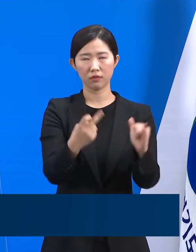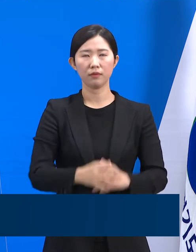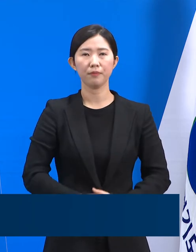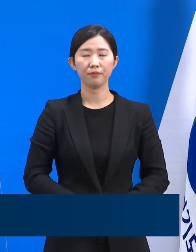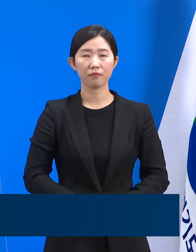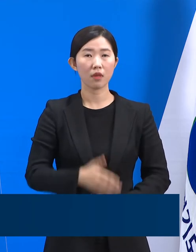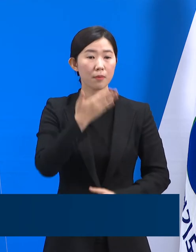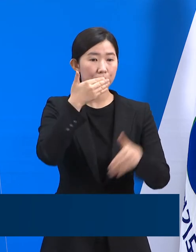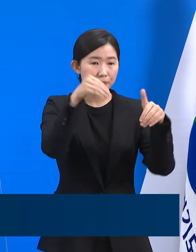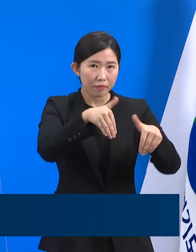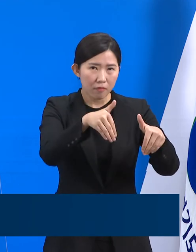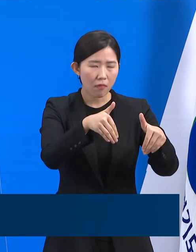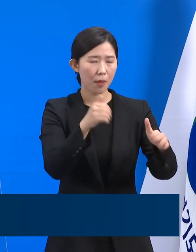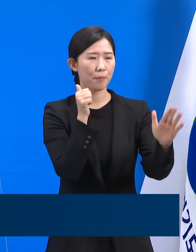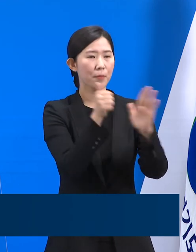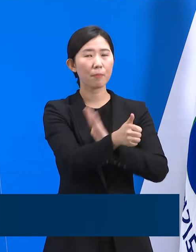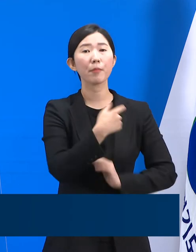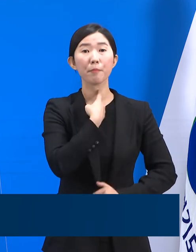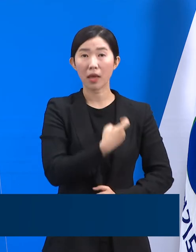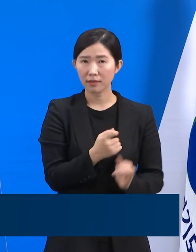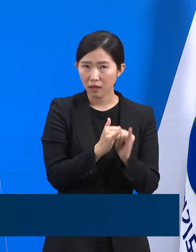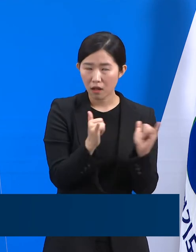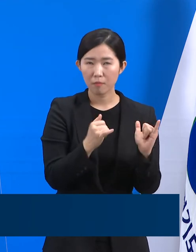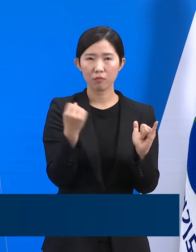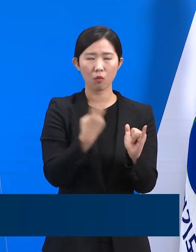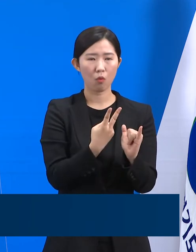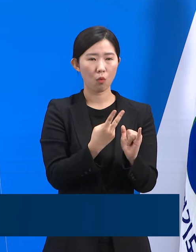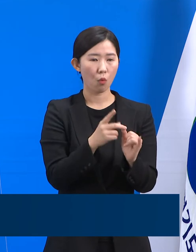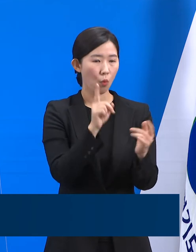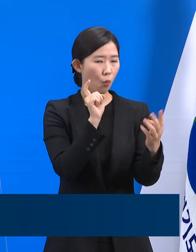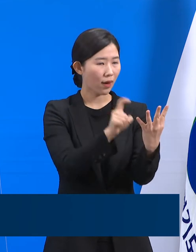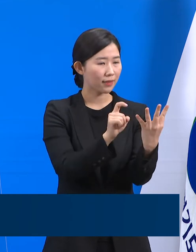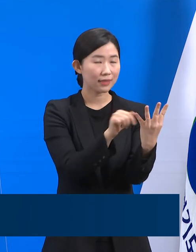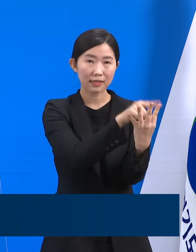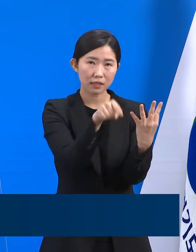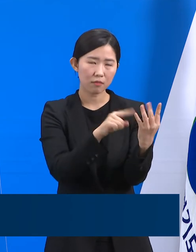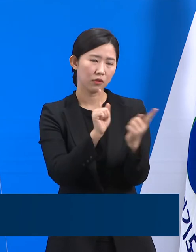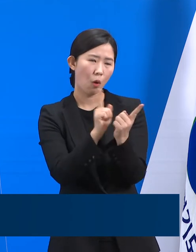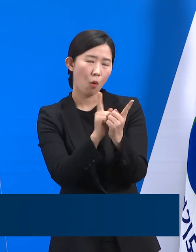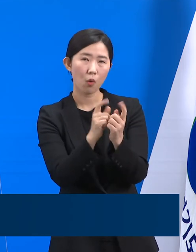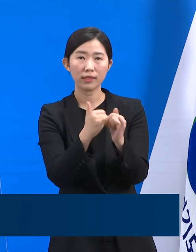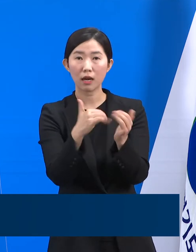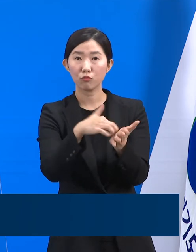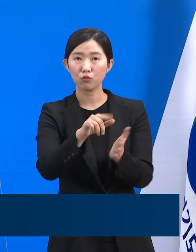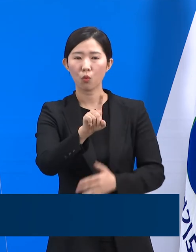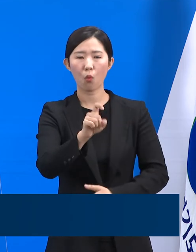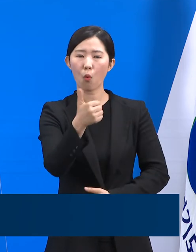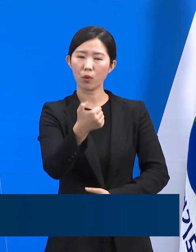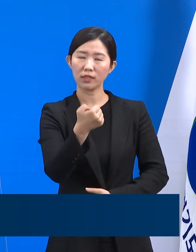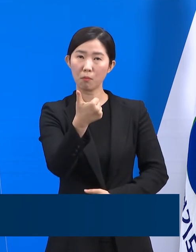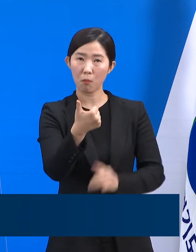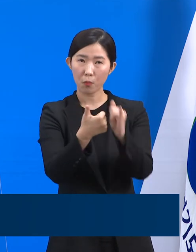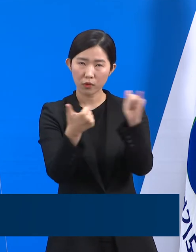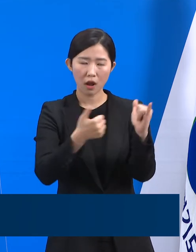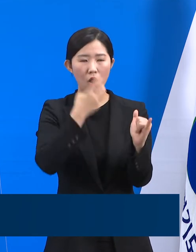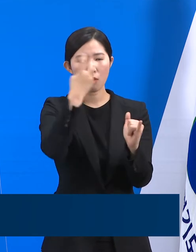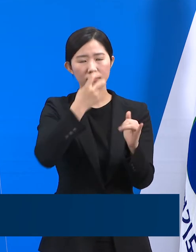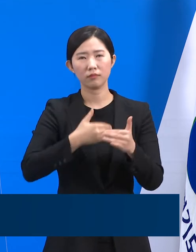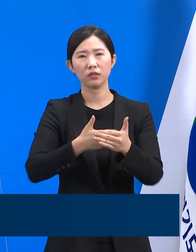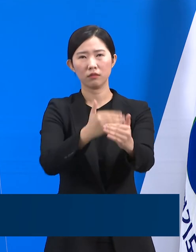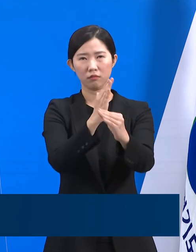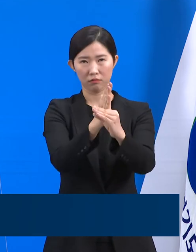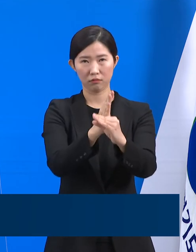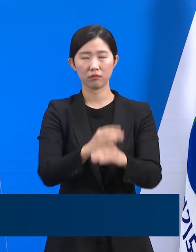음식점을 방문하거나 확진자들과 접촉한 사람 55명에 대해서 검사를 진행하고 있으며